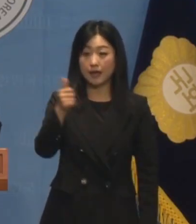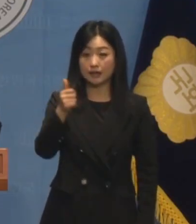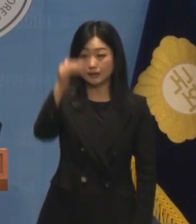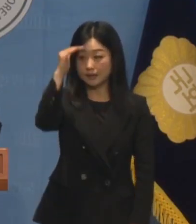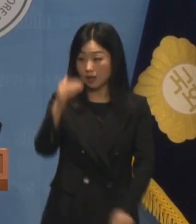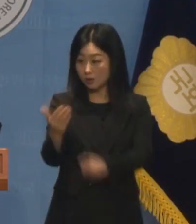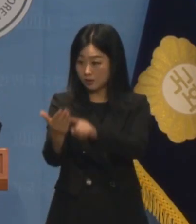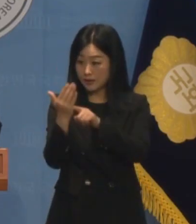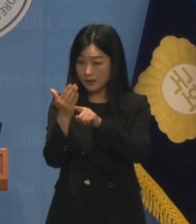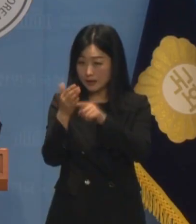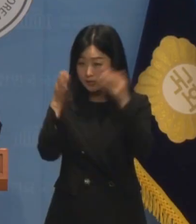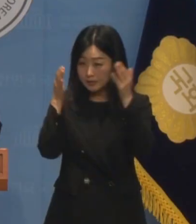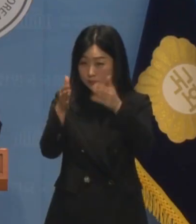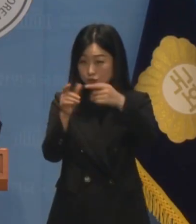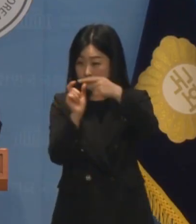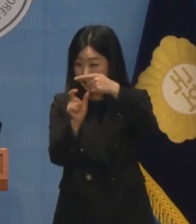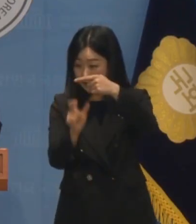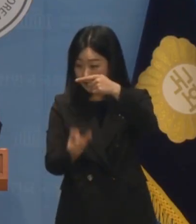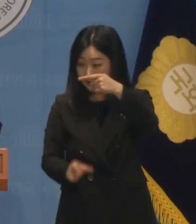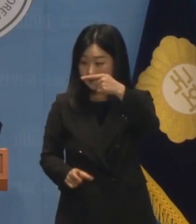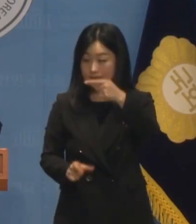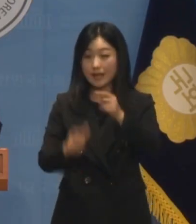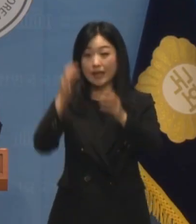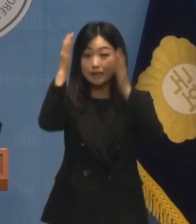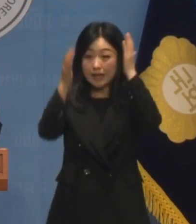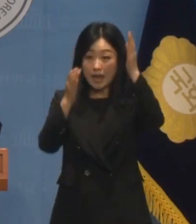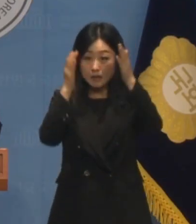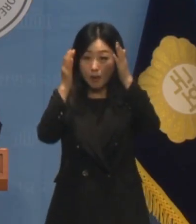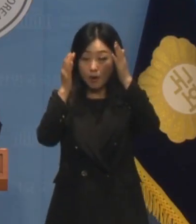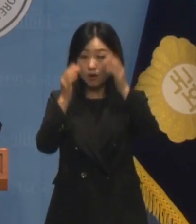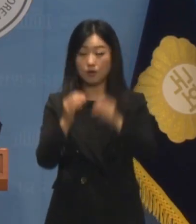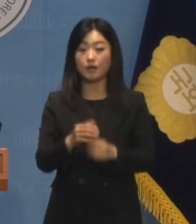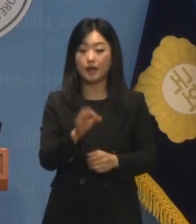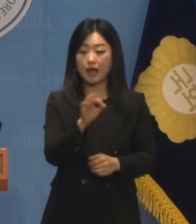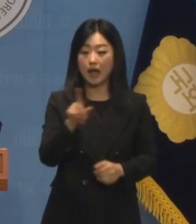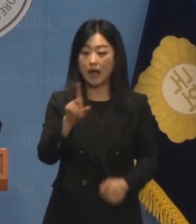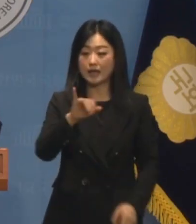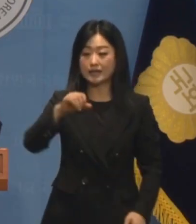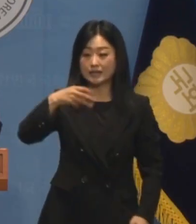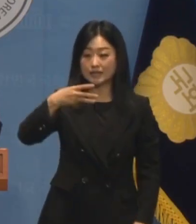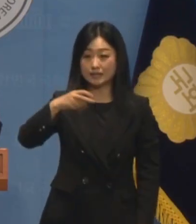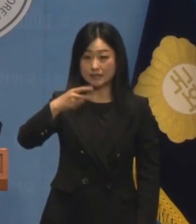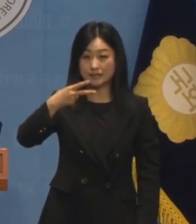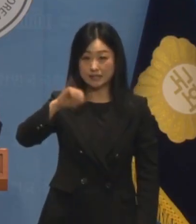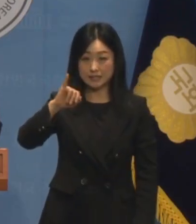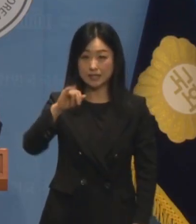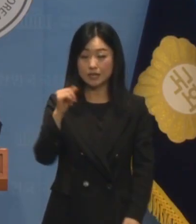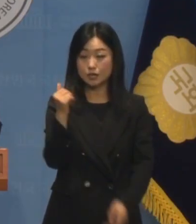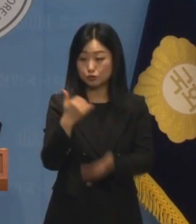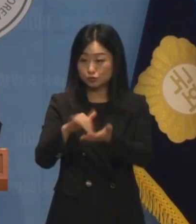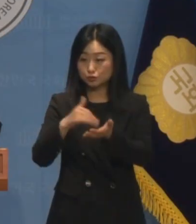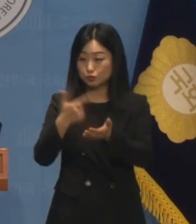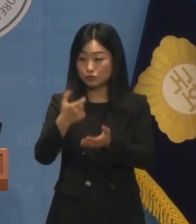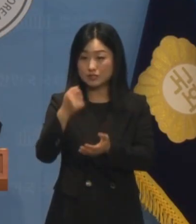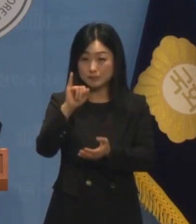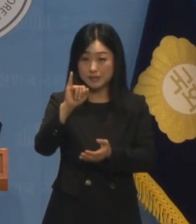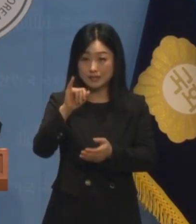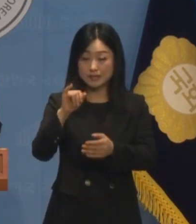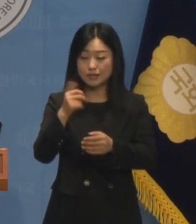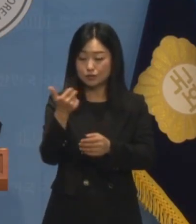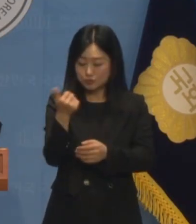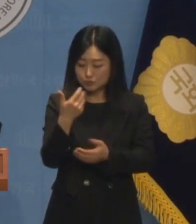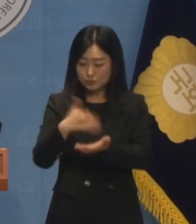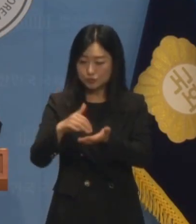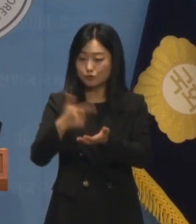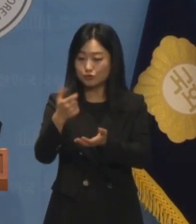집중적으로 댓글을 단 네이버 계정 61개의 활동을 전수조사한 결과를 보도까지 했습니다.